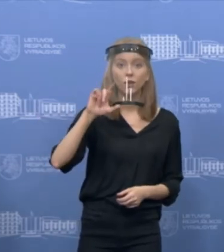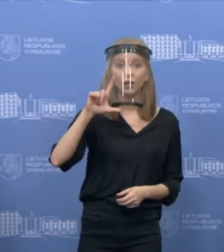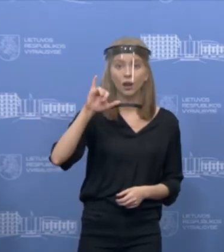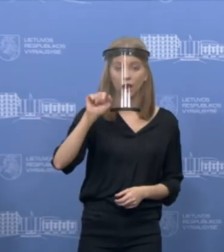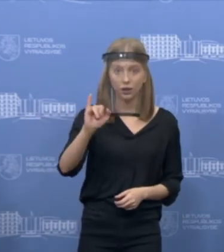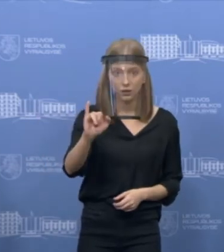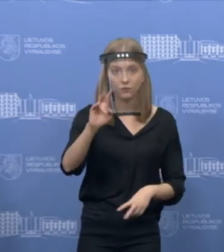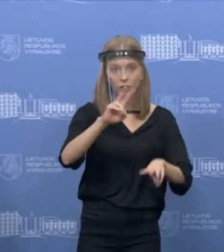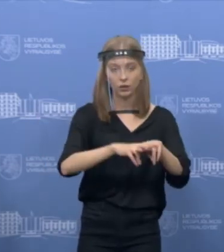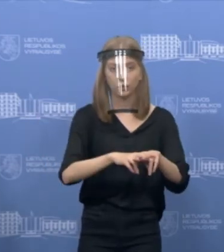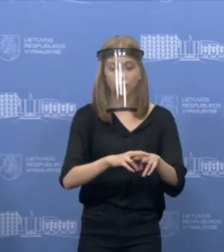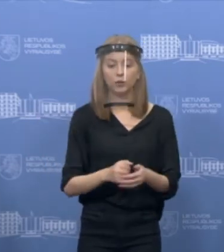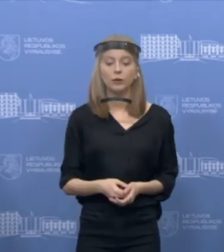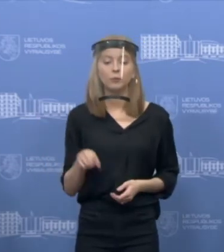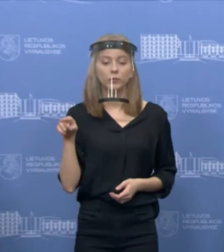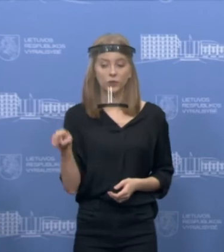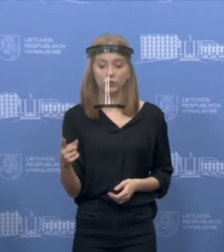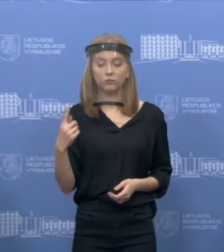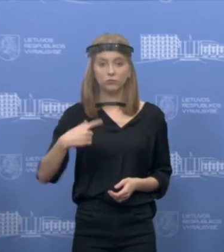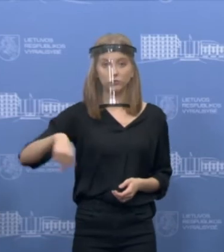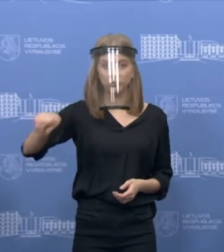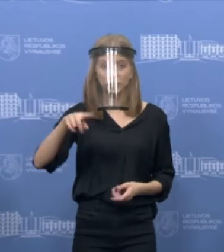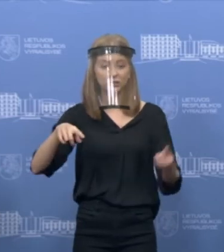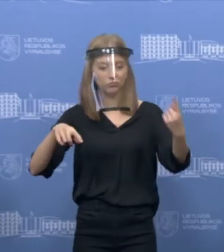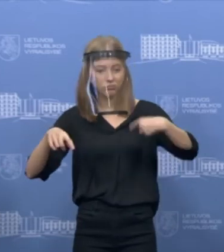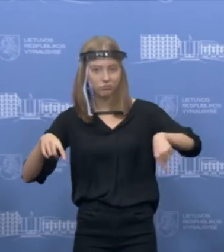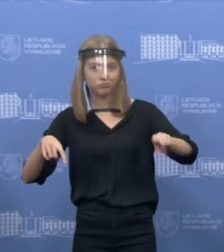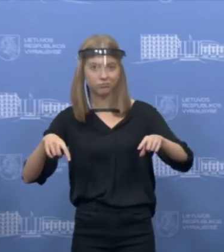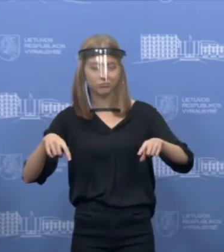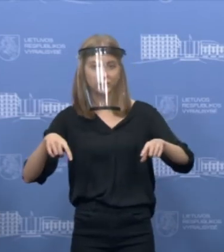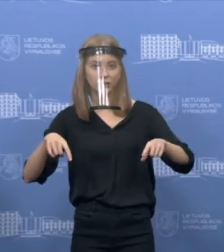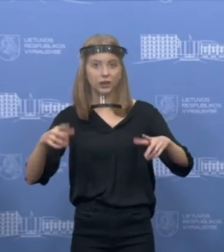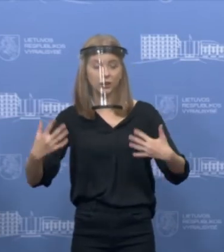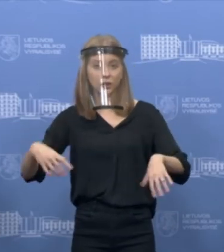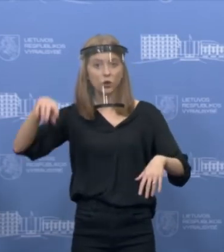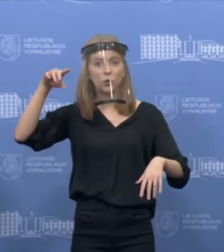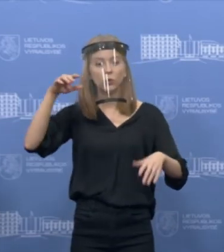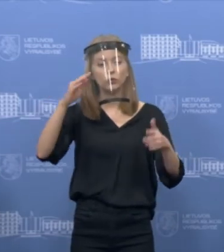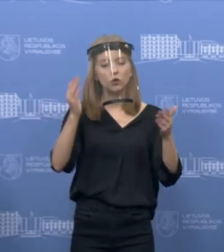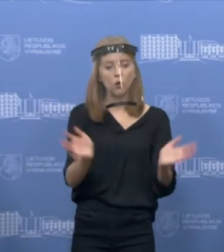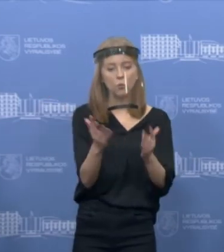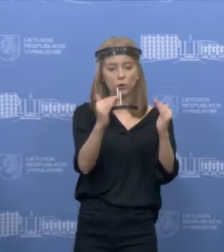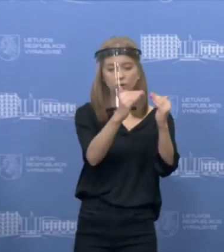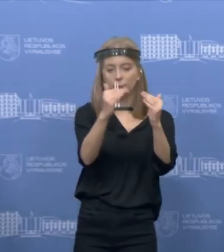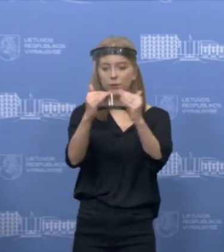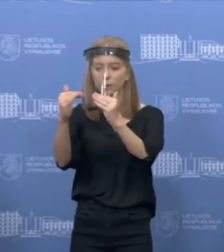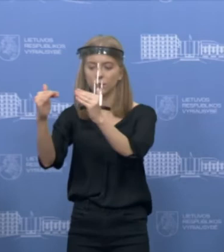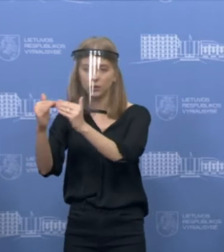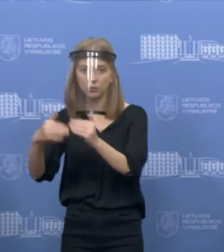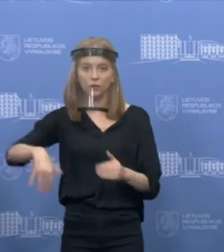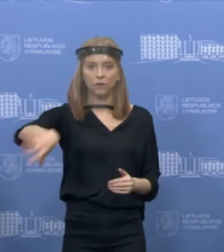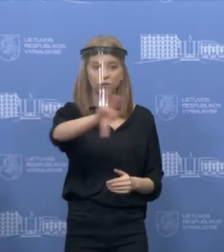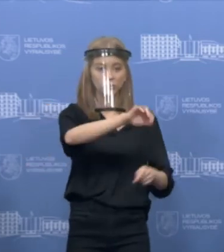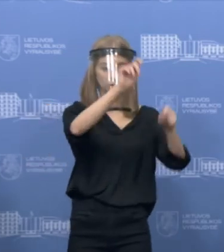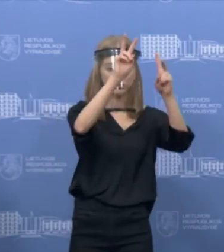kiekviena apskritis, jinai turi tą pavėdimą, žino savo, tas reiškia globos laugos namus, ir ten bus atliekami tie